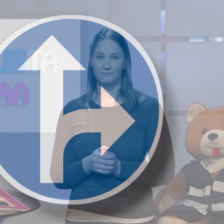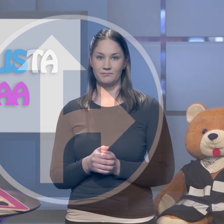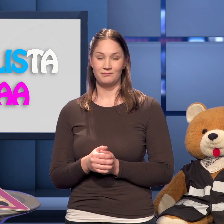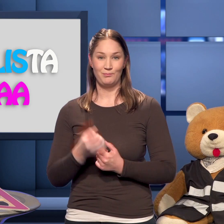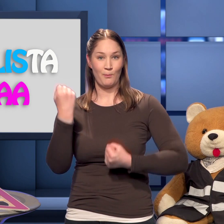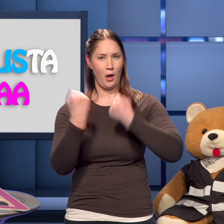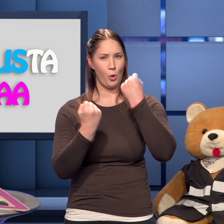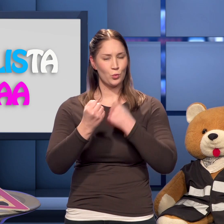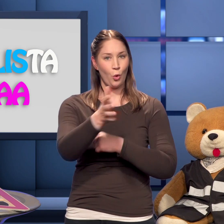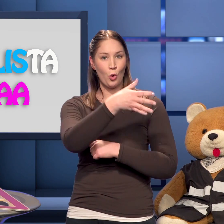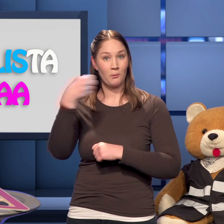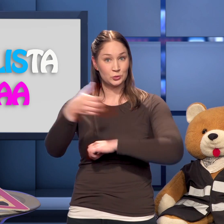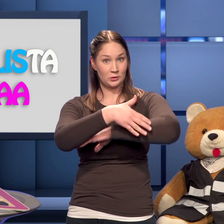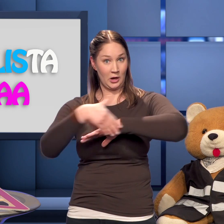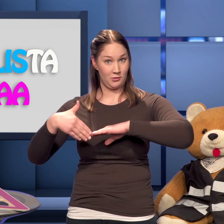Auton nopeusrajoitus.